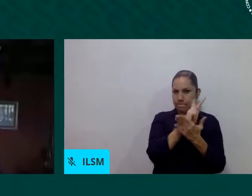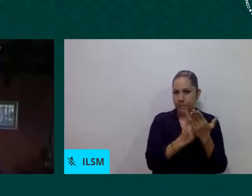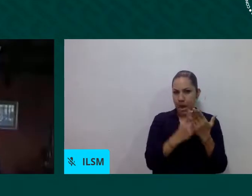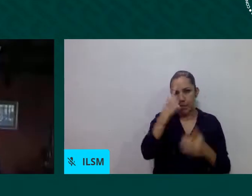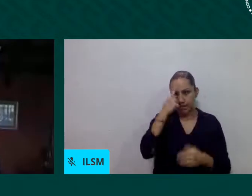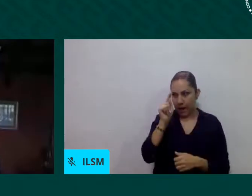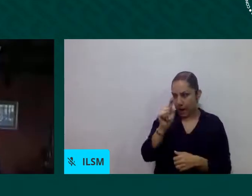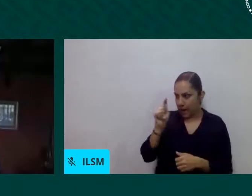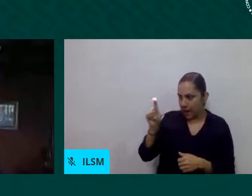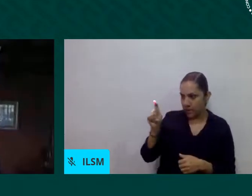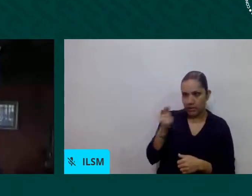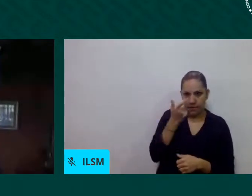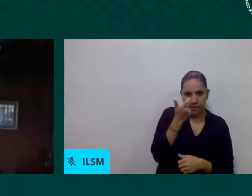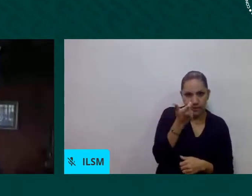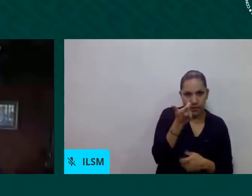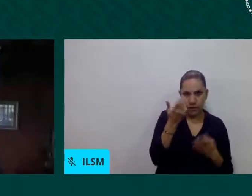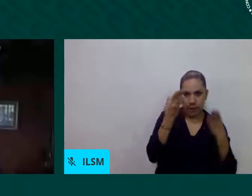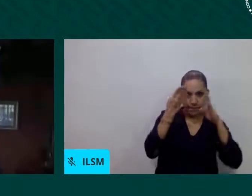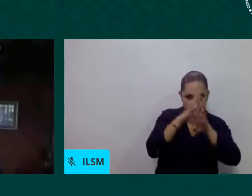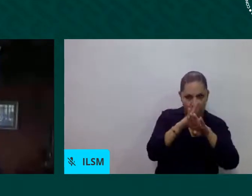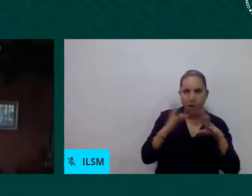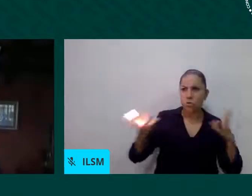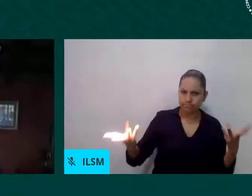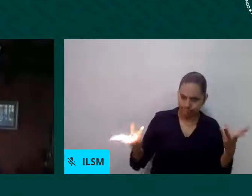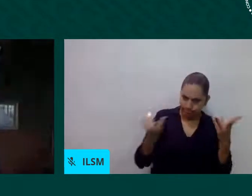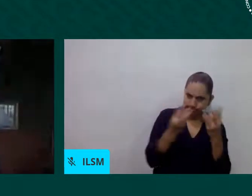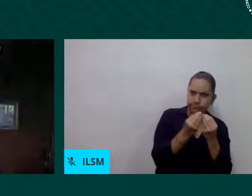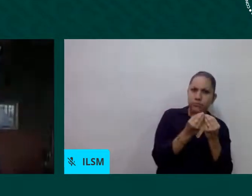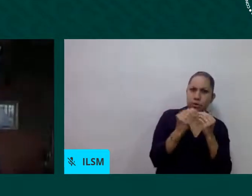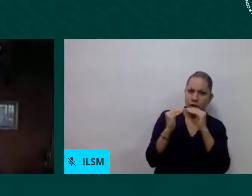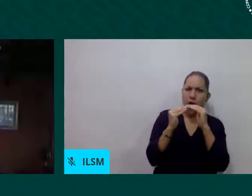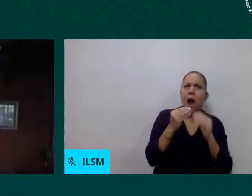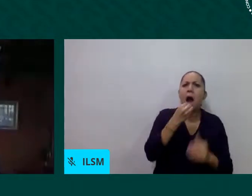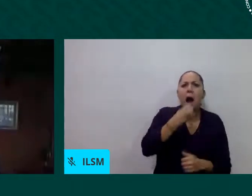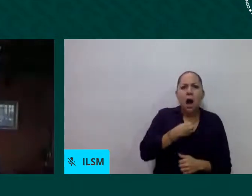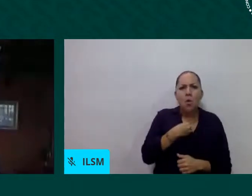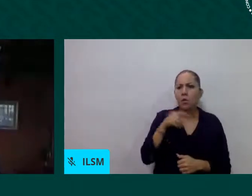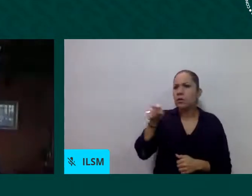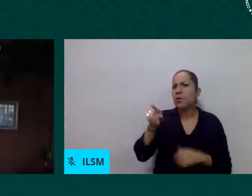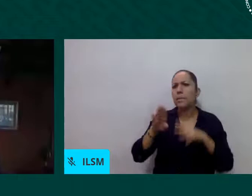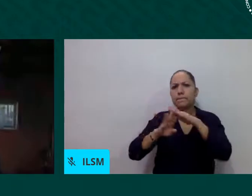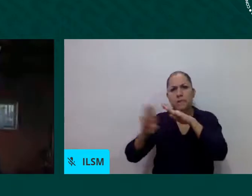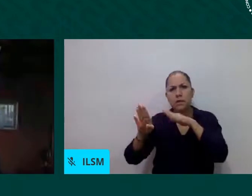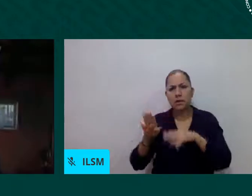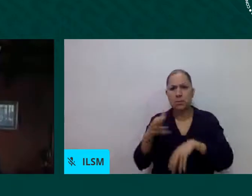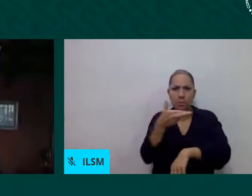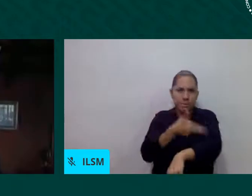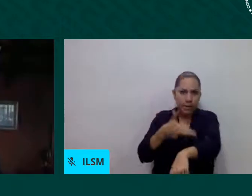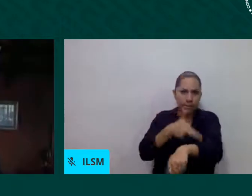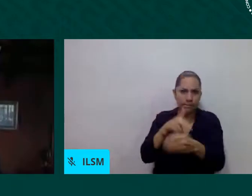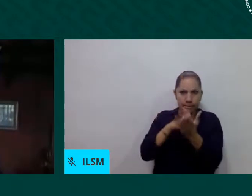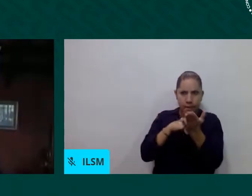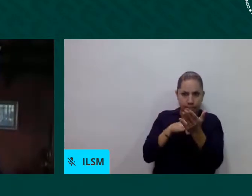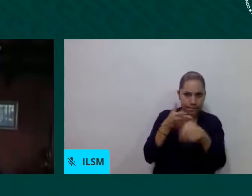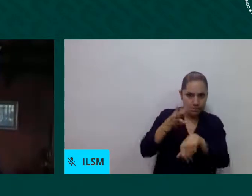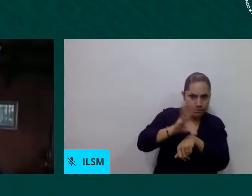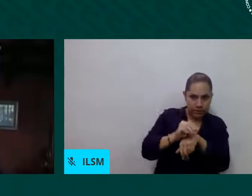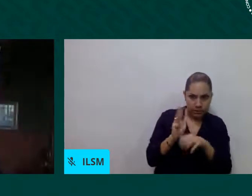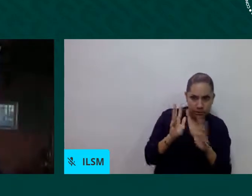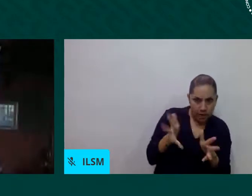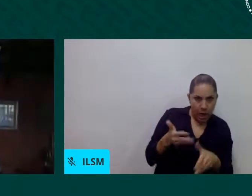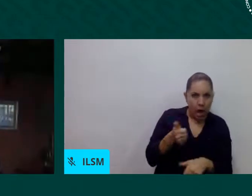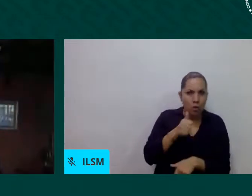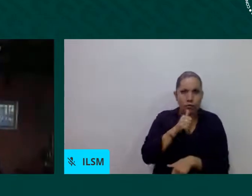independientemente de la situación en que se encuentran, obviamente bajo ciertas acreditaciones del